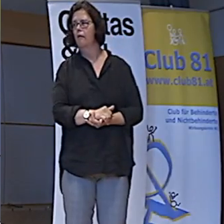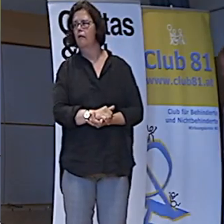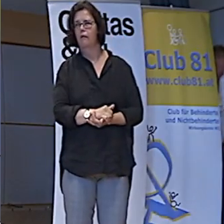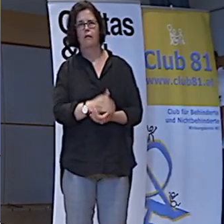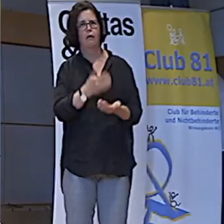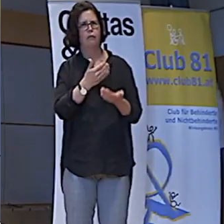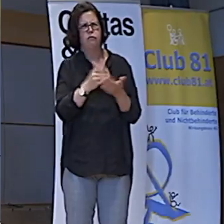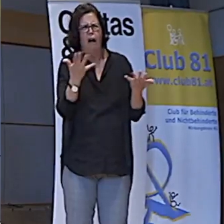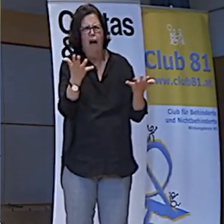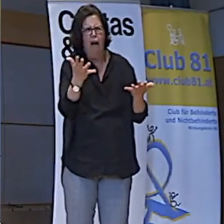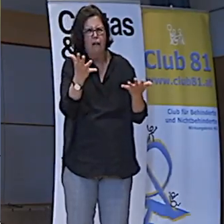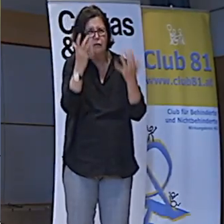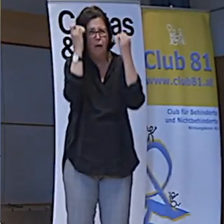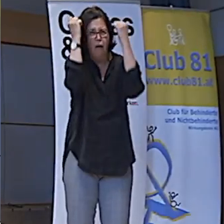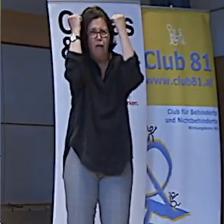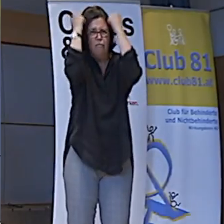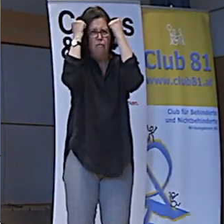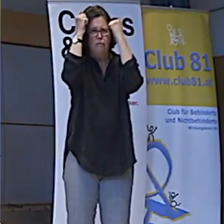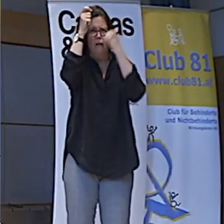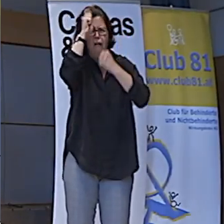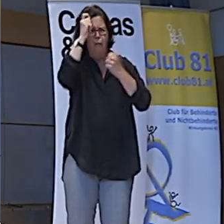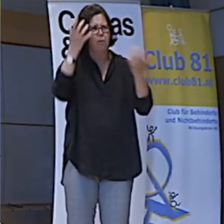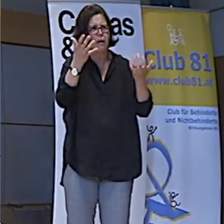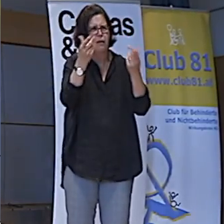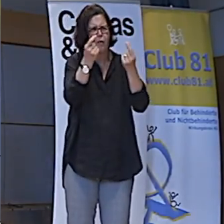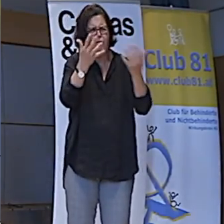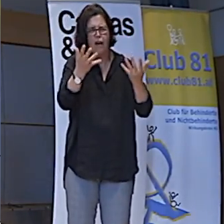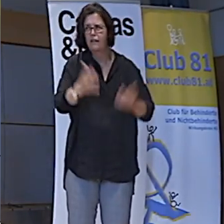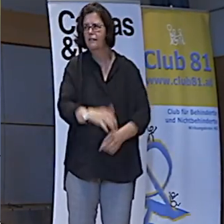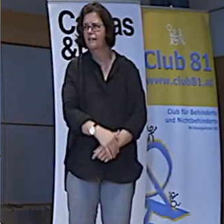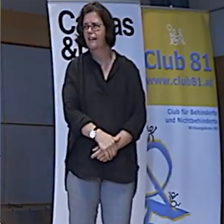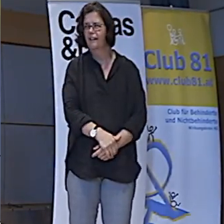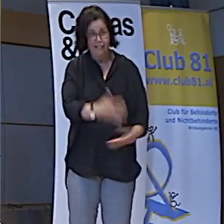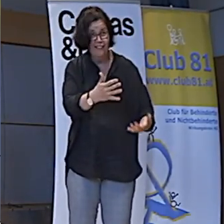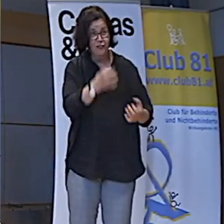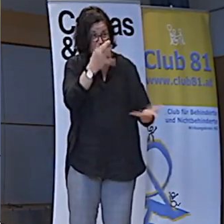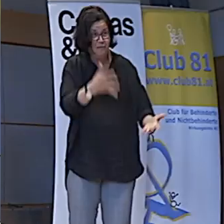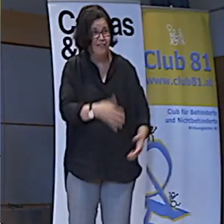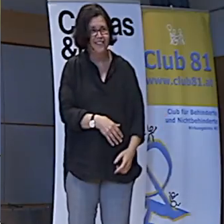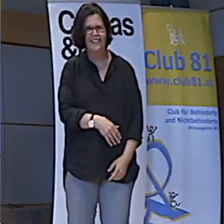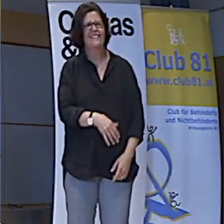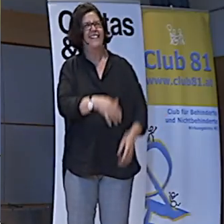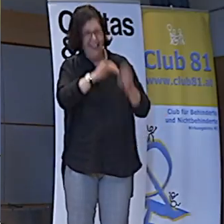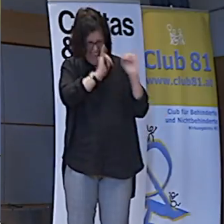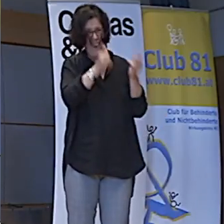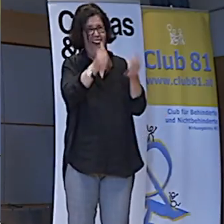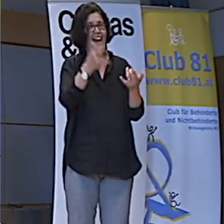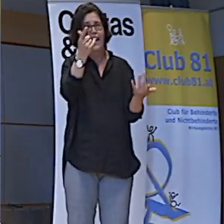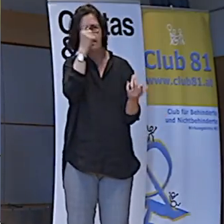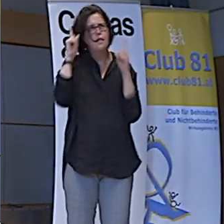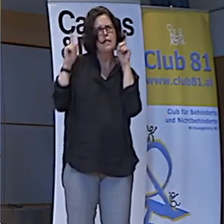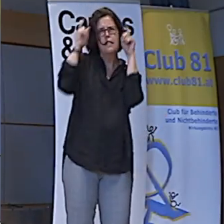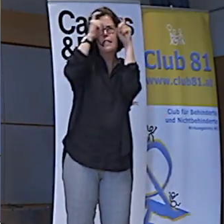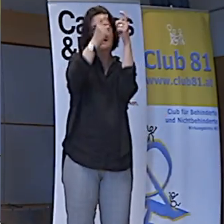was zur Hölle hat es mit dem Kappel auf sich? Voll recht. Das Kappel macht euch fertig.